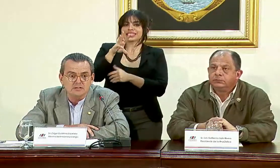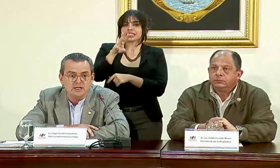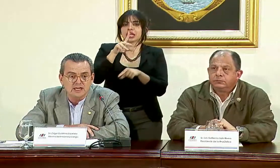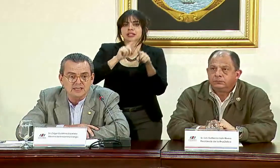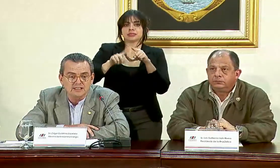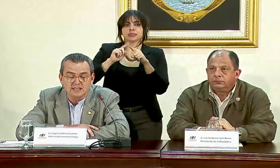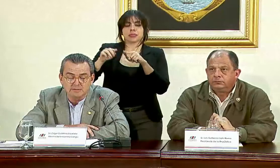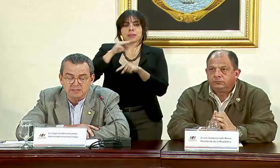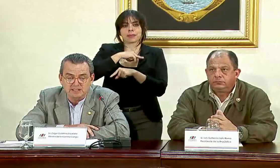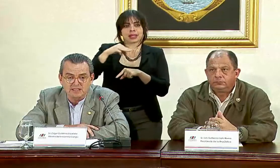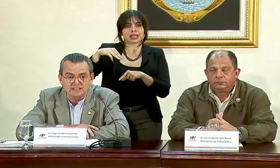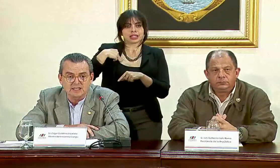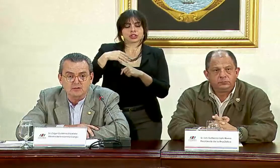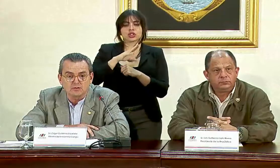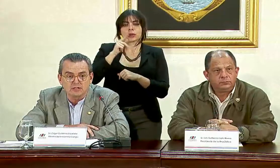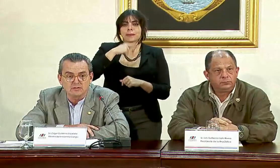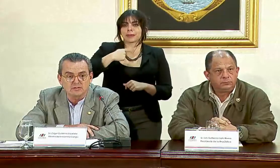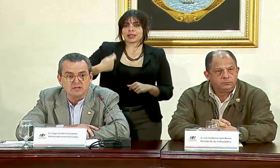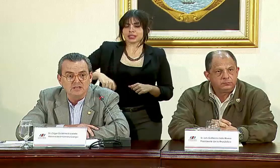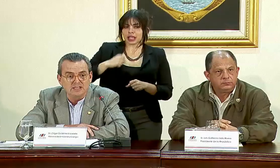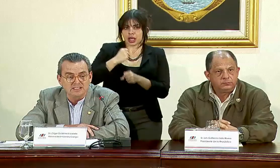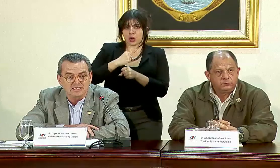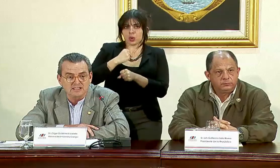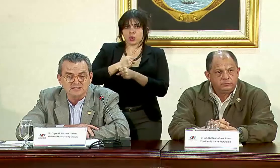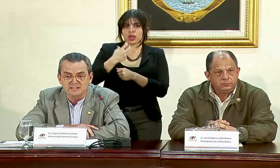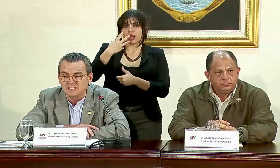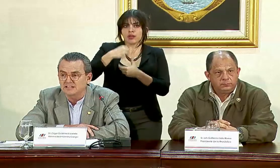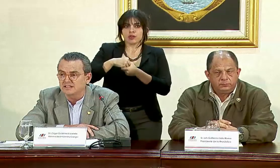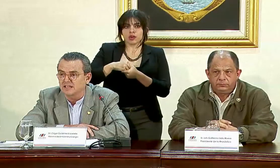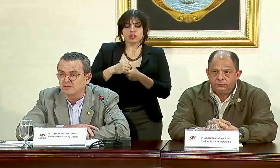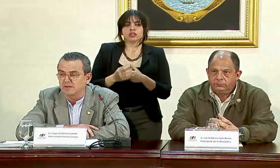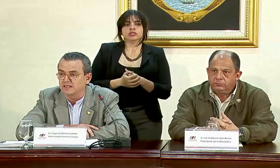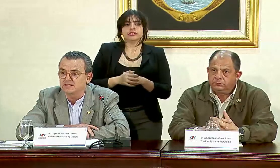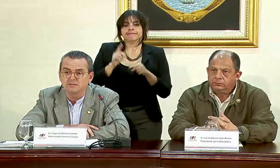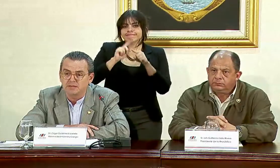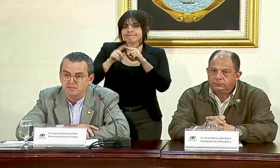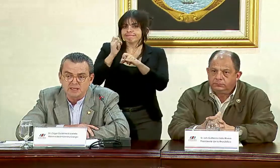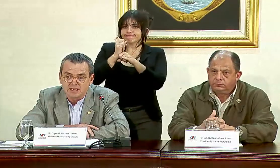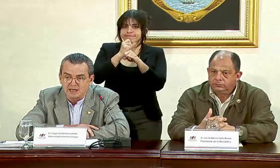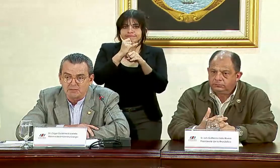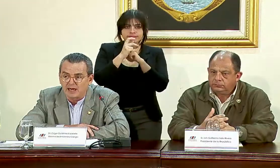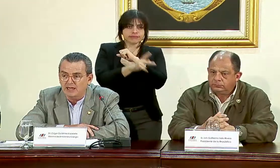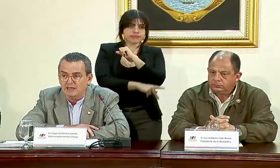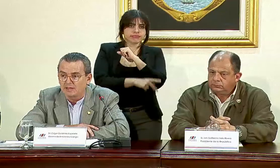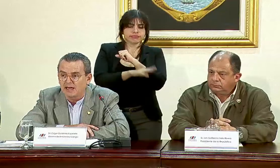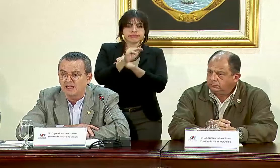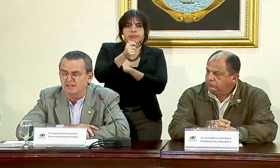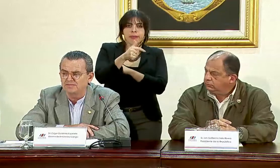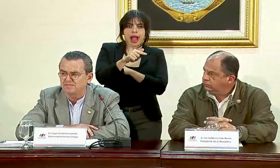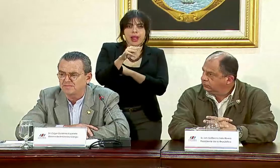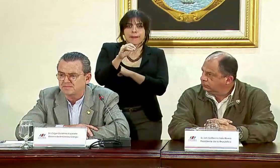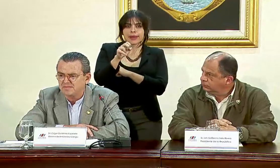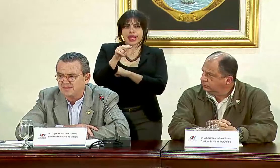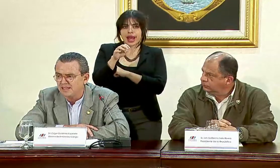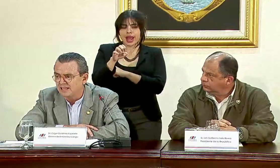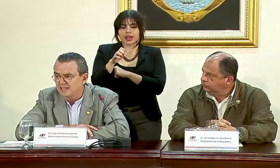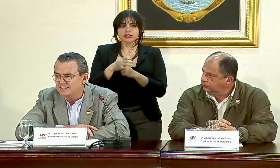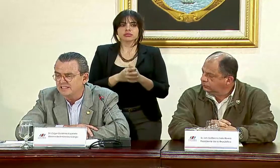ministros y presidentes ejecutivos de distintas instancias en el país, el MAC, el MINAE,